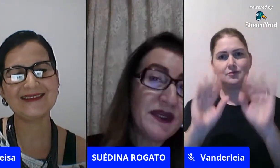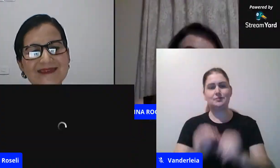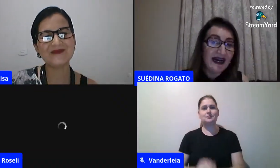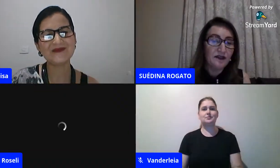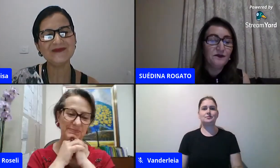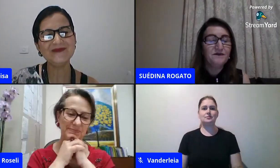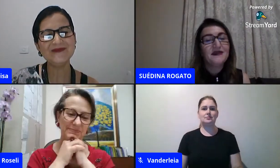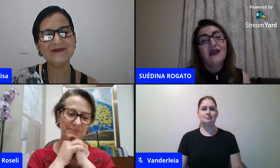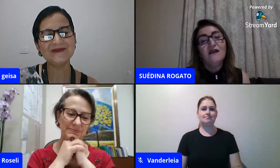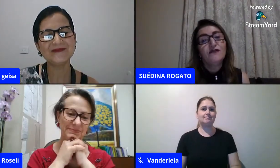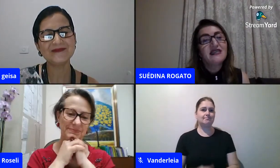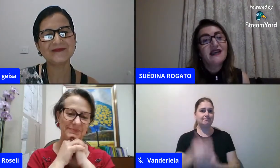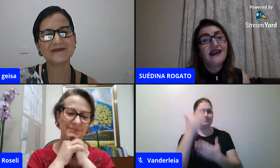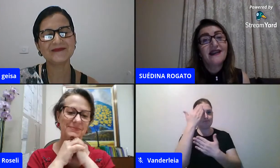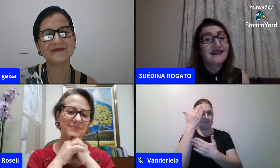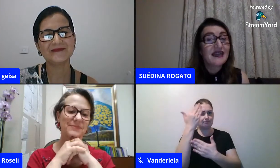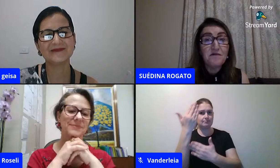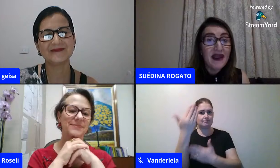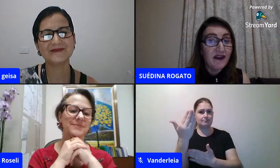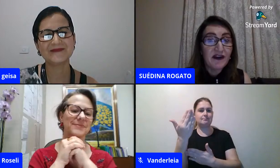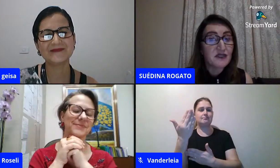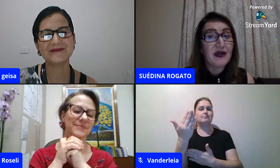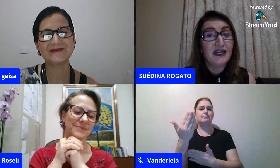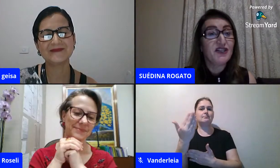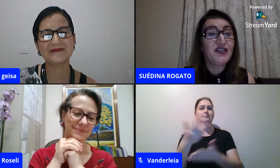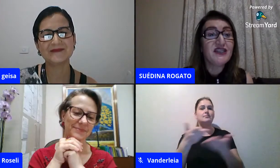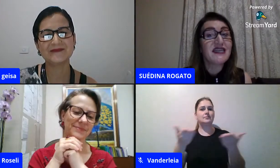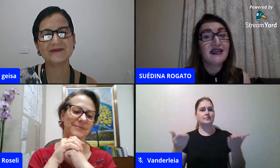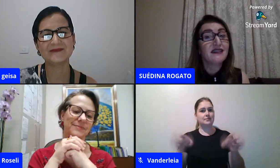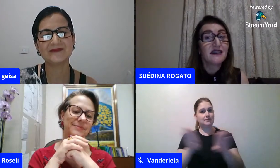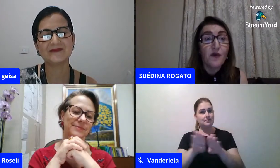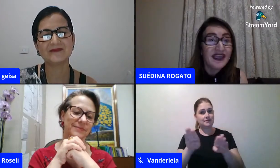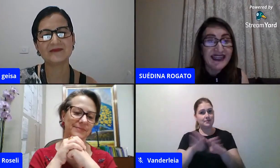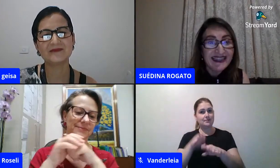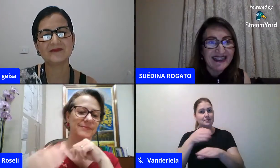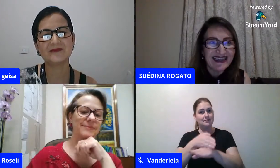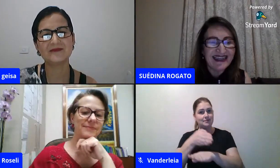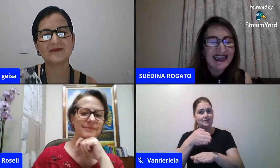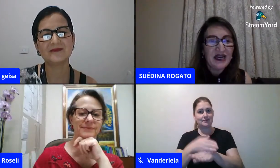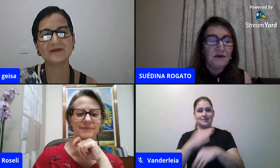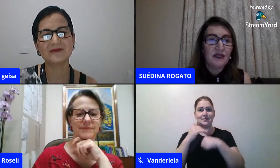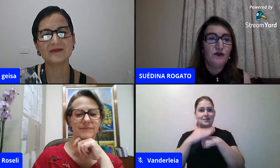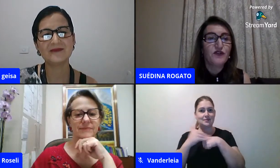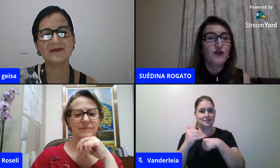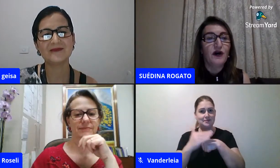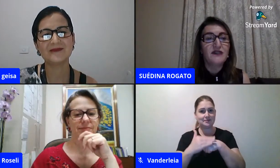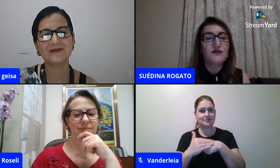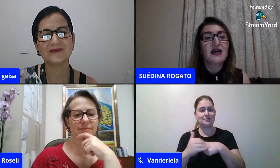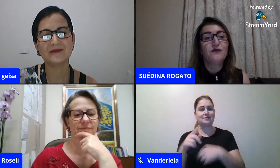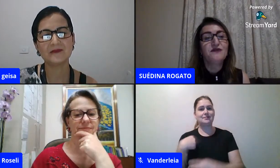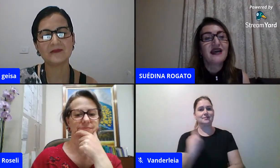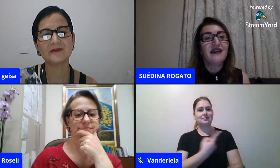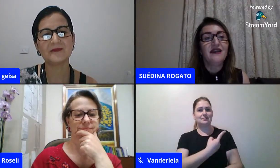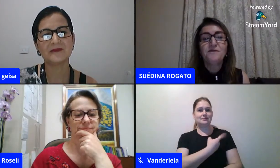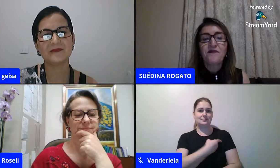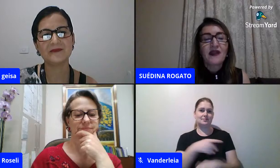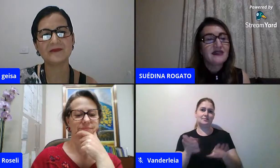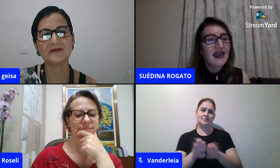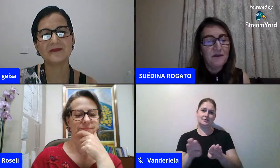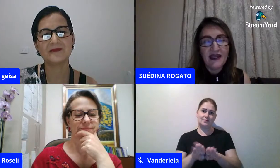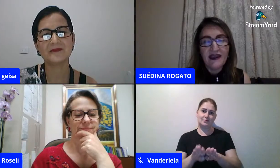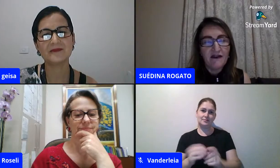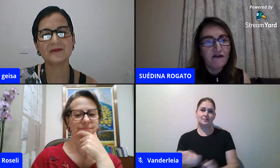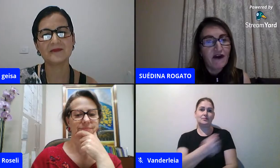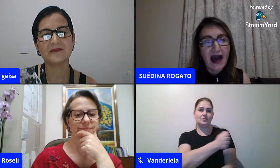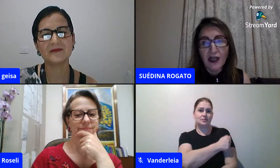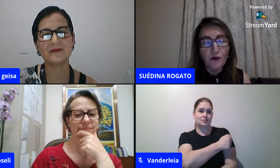Geisa muito obrigado você também faz parte de ser tão querida né pra todos nós os alunos